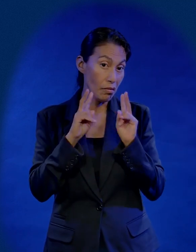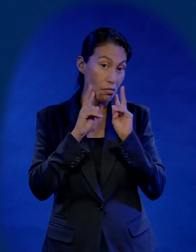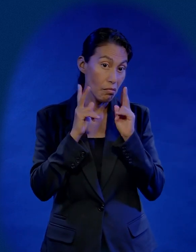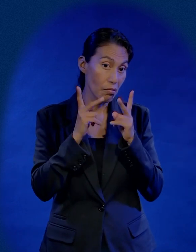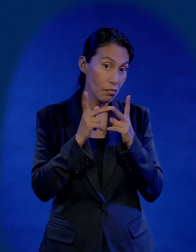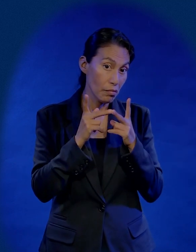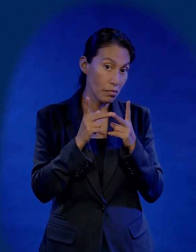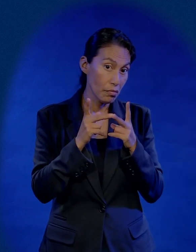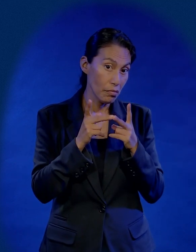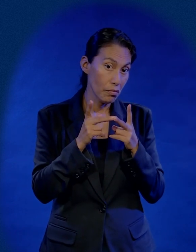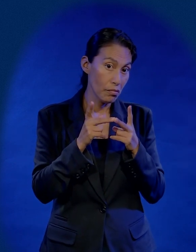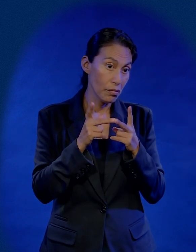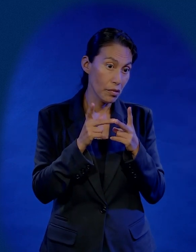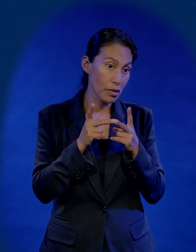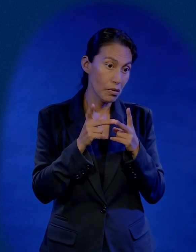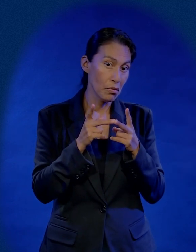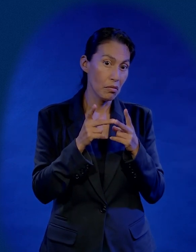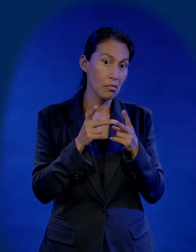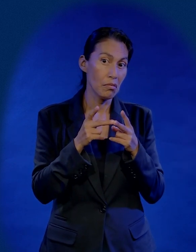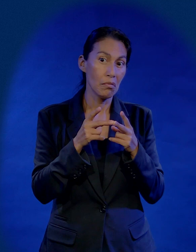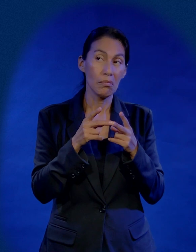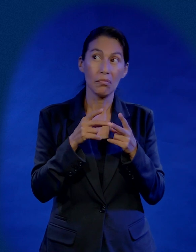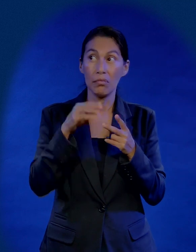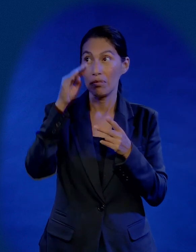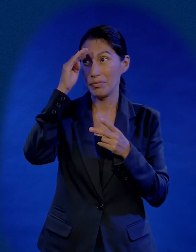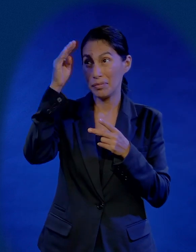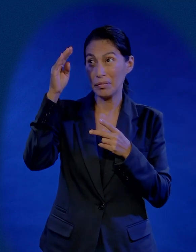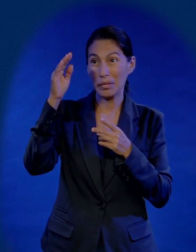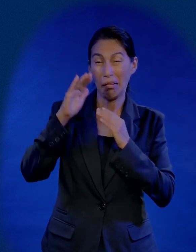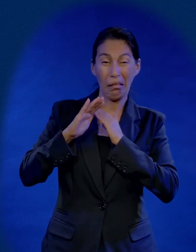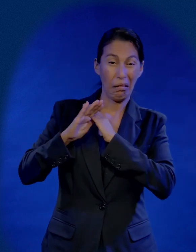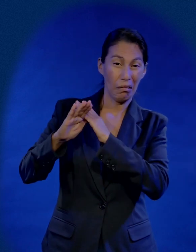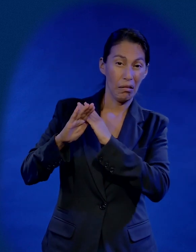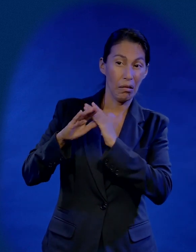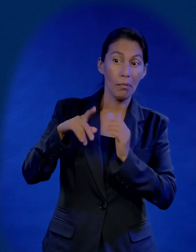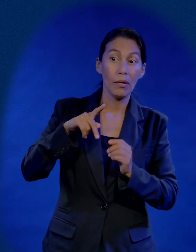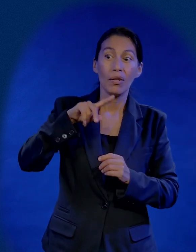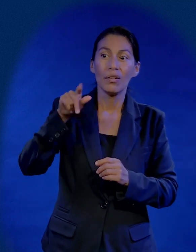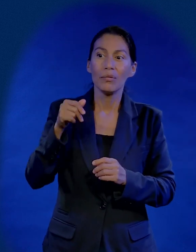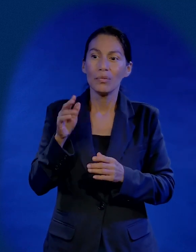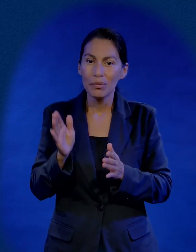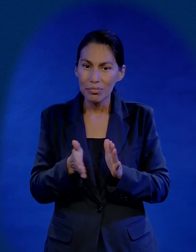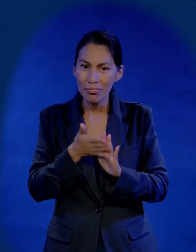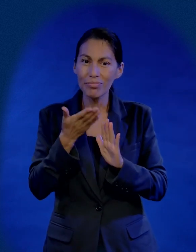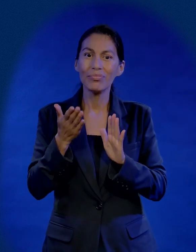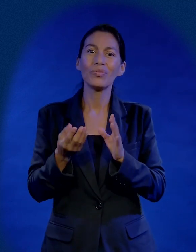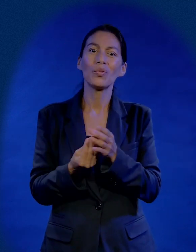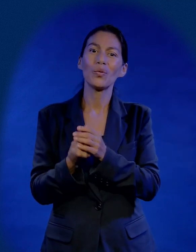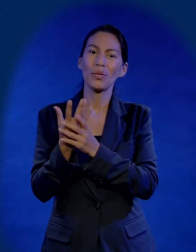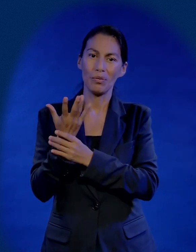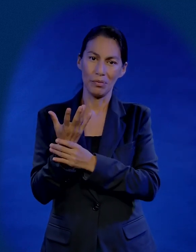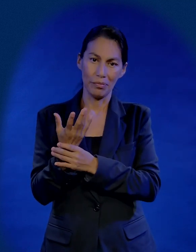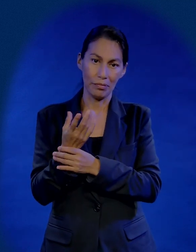Pedro salió para negar a su maestro pero se ha restaurado otra vez quizá hay alguien aquí